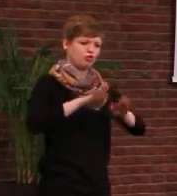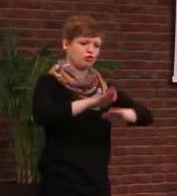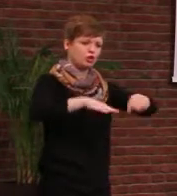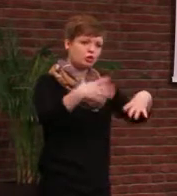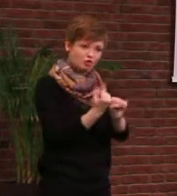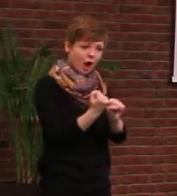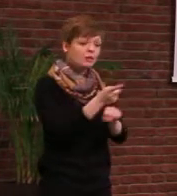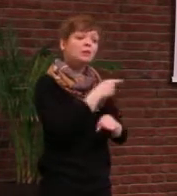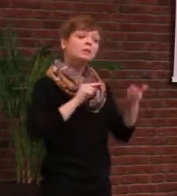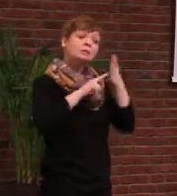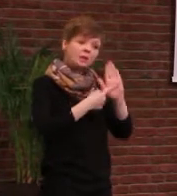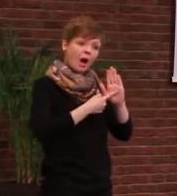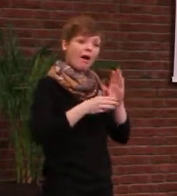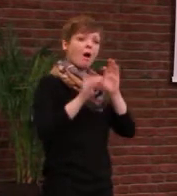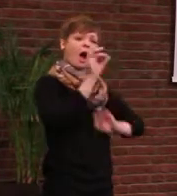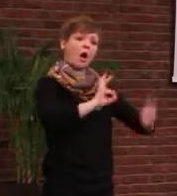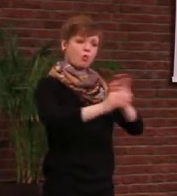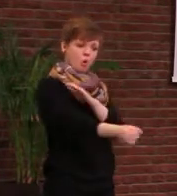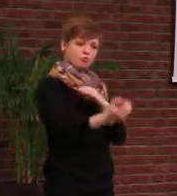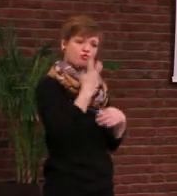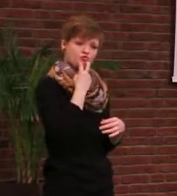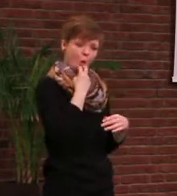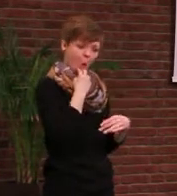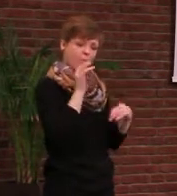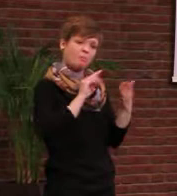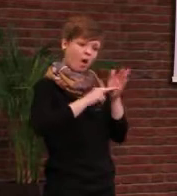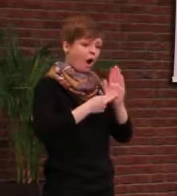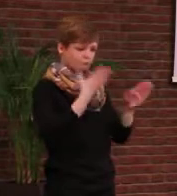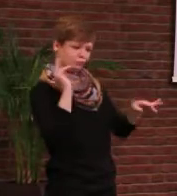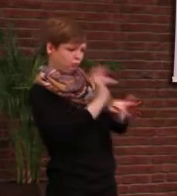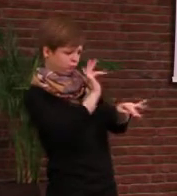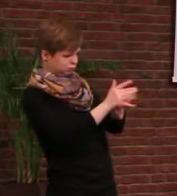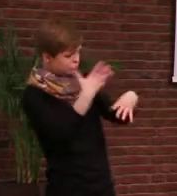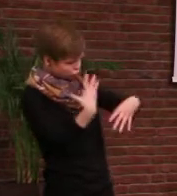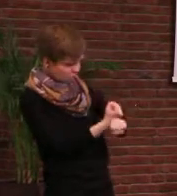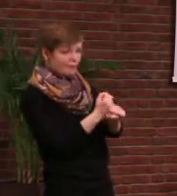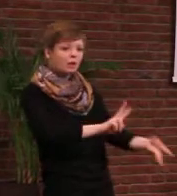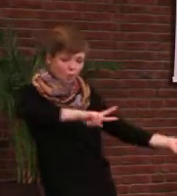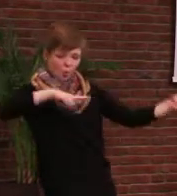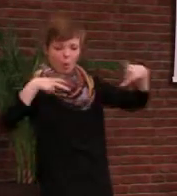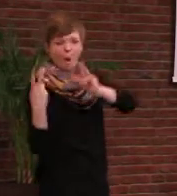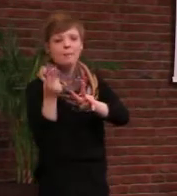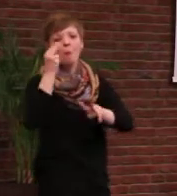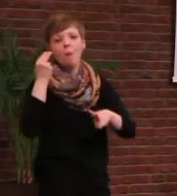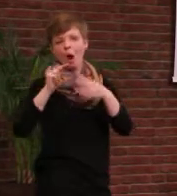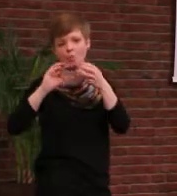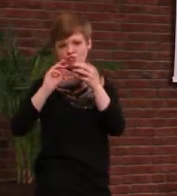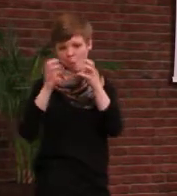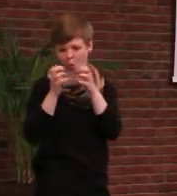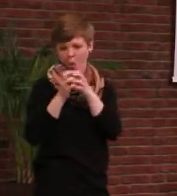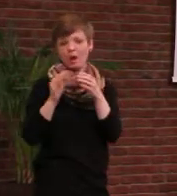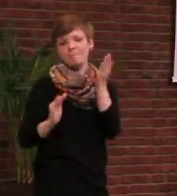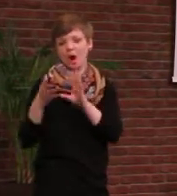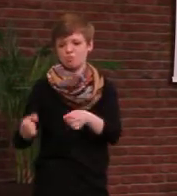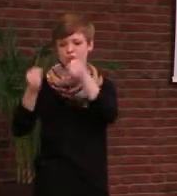geworden gegen die Atomstrompläne Polens und jetzt werden wir gemeinsam aktiv gegen die Braunkohlepläne Brandenburg und ich denke, da